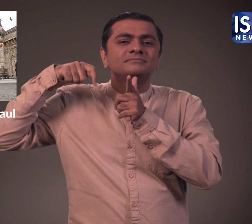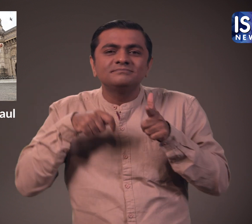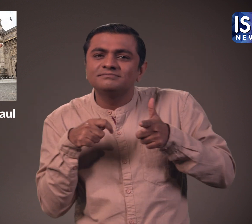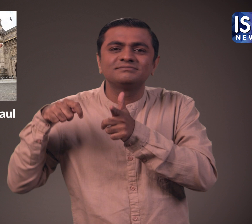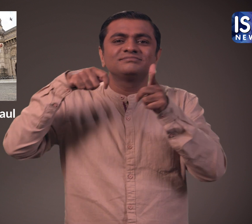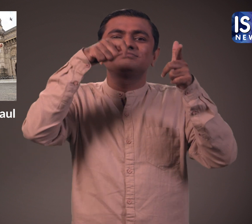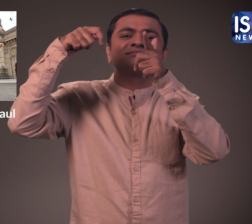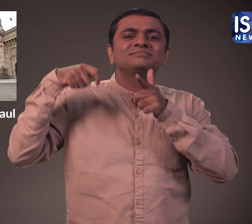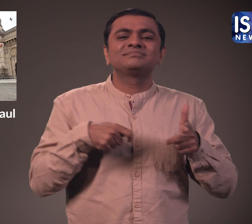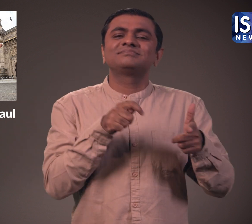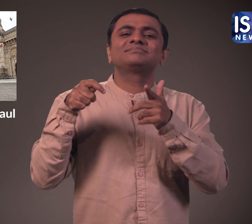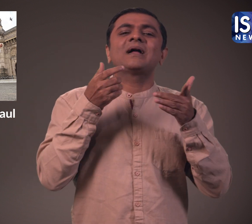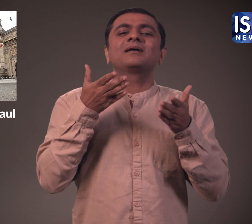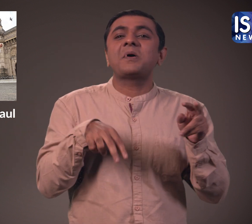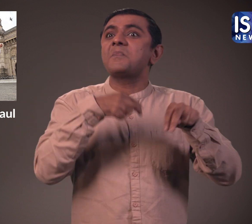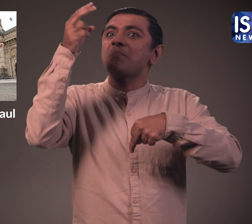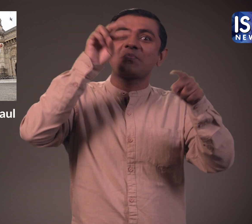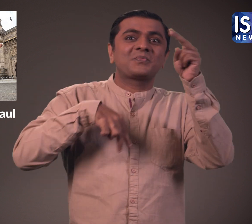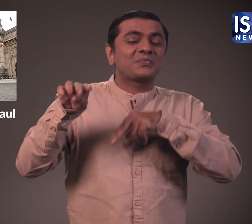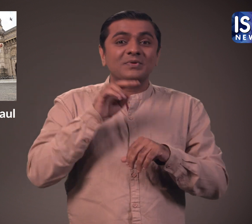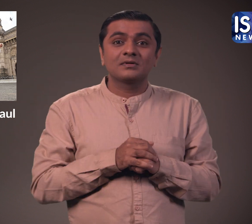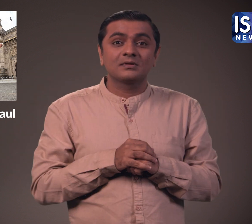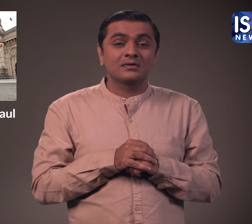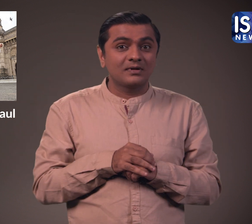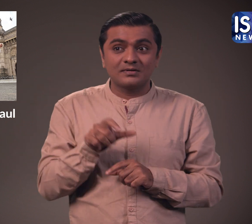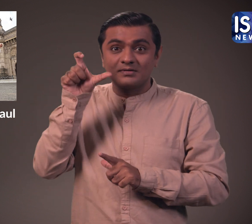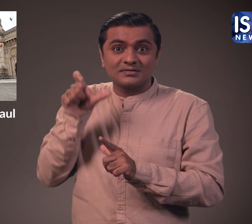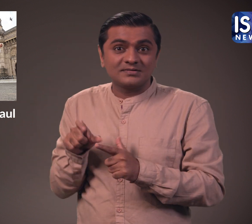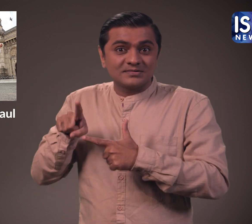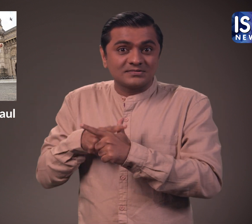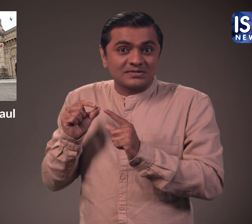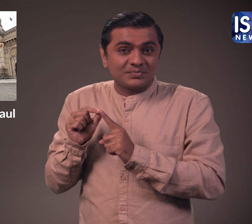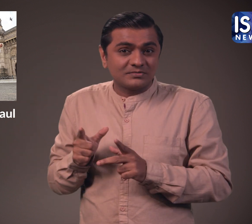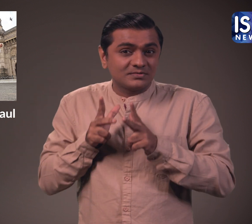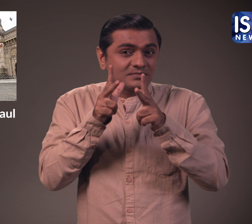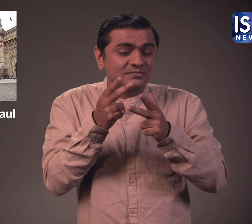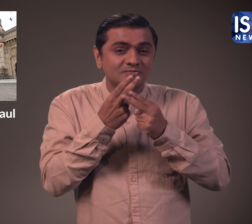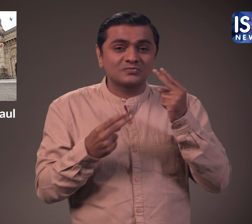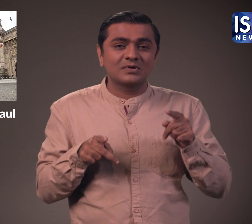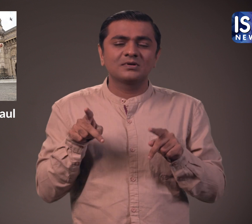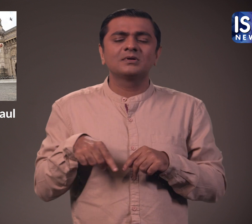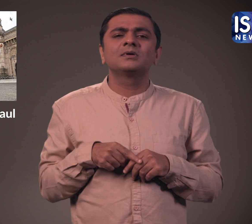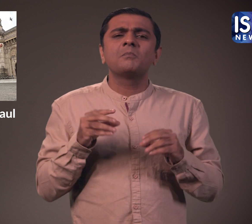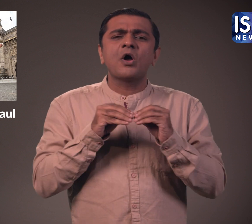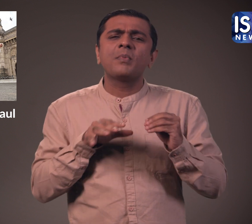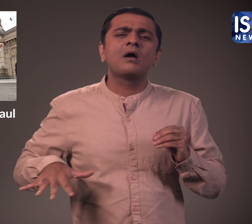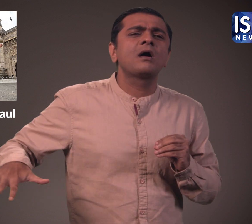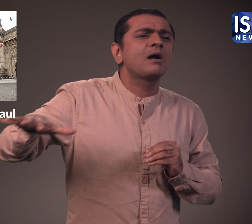पहले शूटिंग की। पॉल ने कहा कि अलचल के बीच